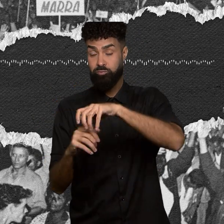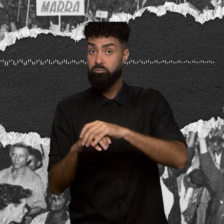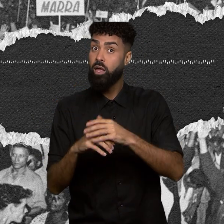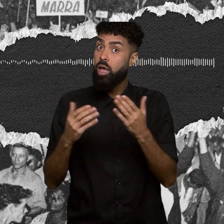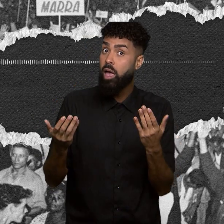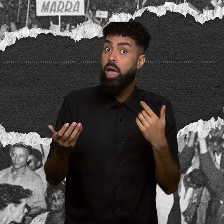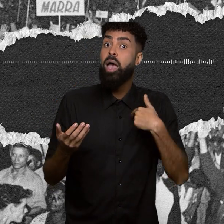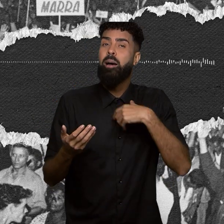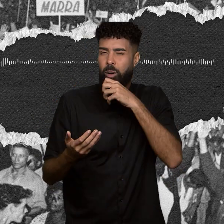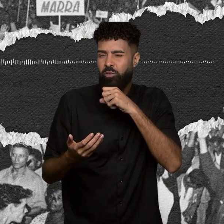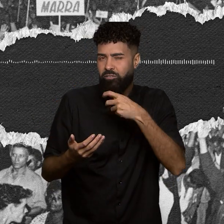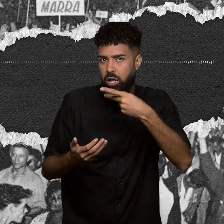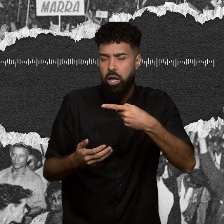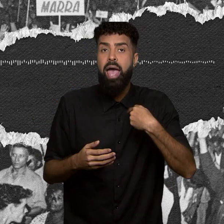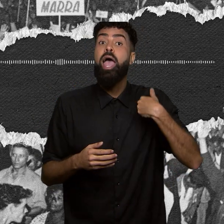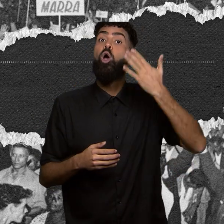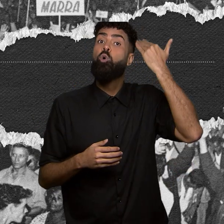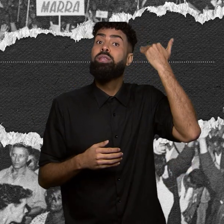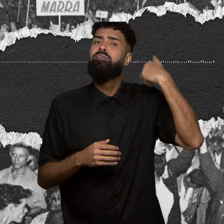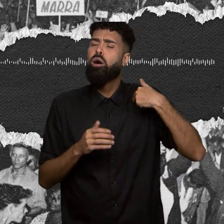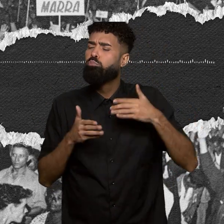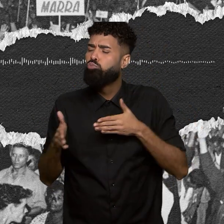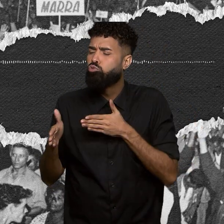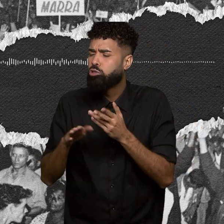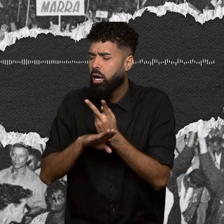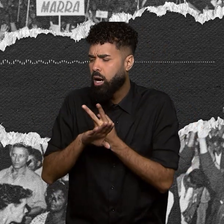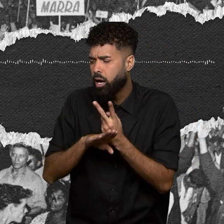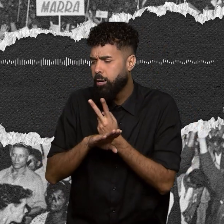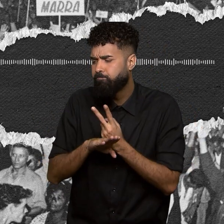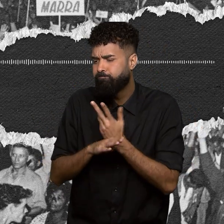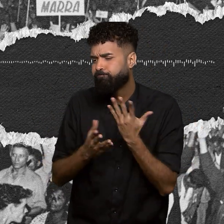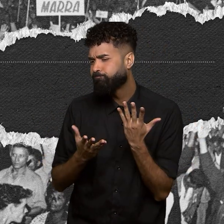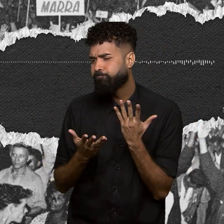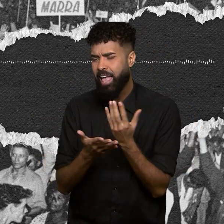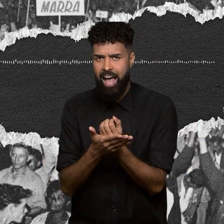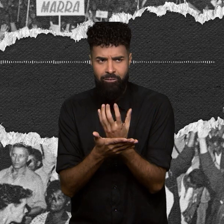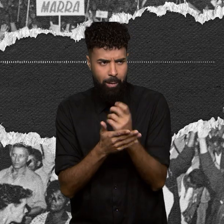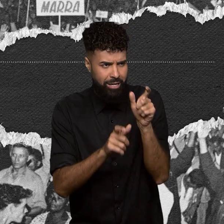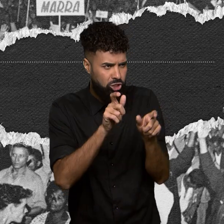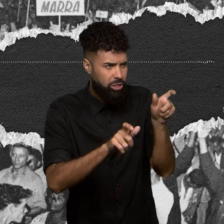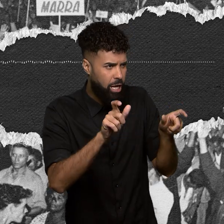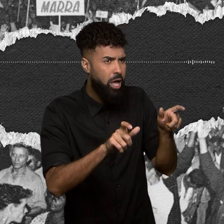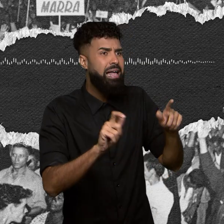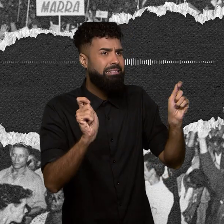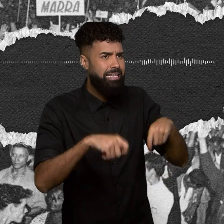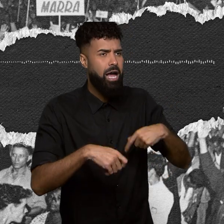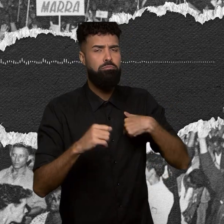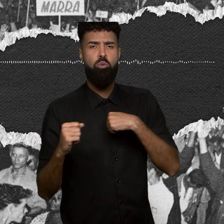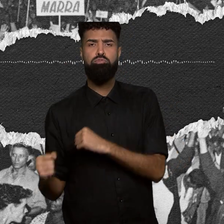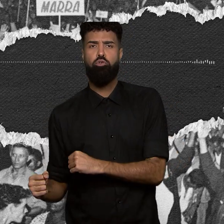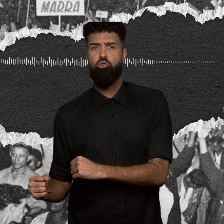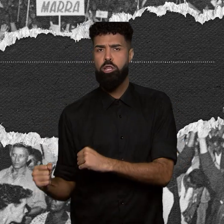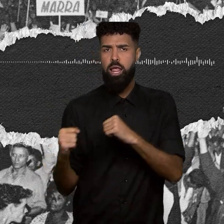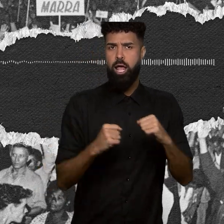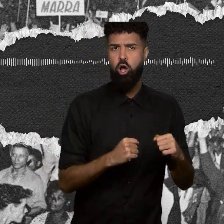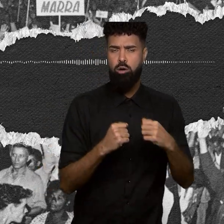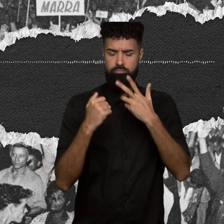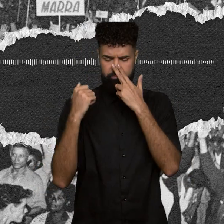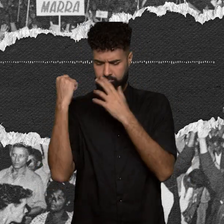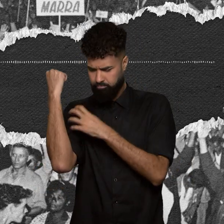caminhos através dos quais o alfabetizando pudesse se apoderar. E criticamente do próprio processo